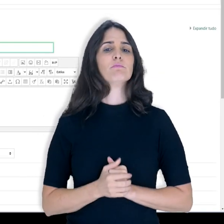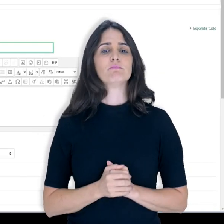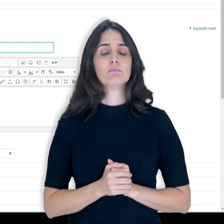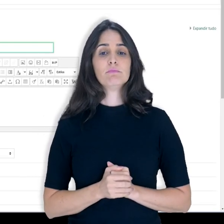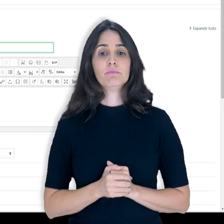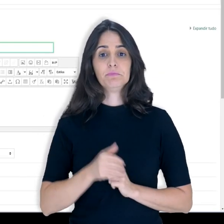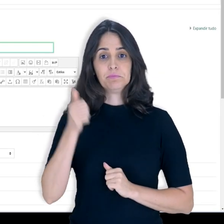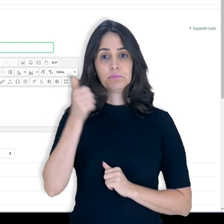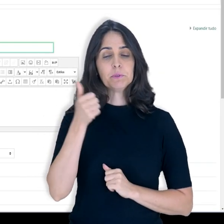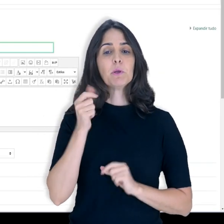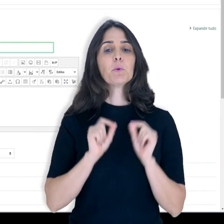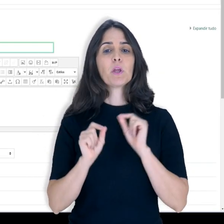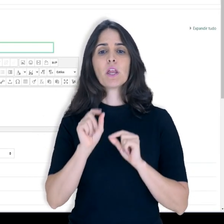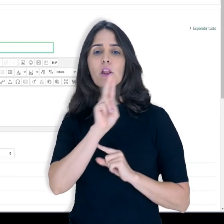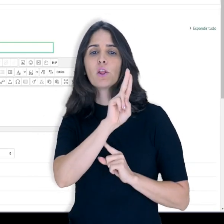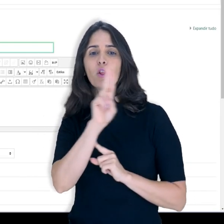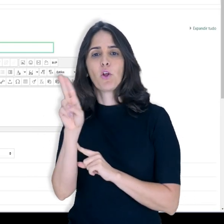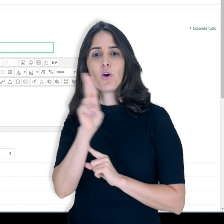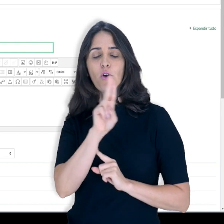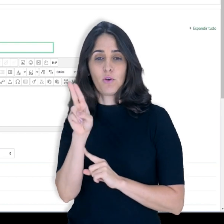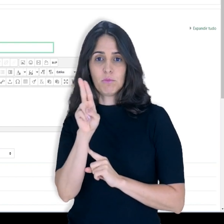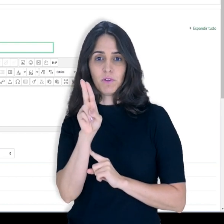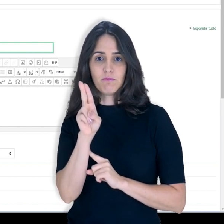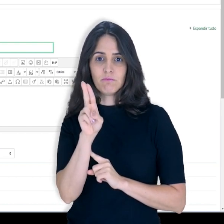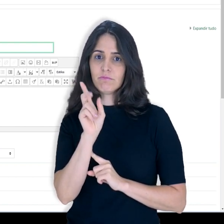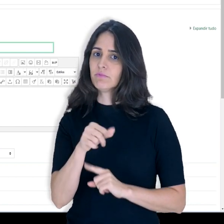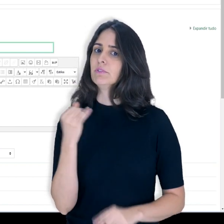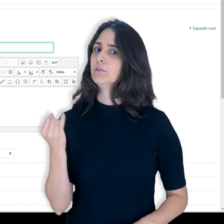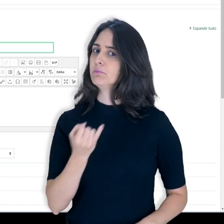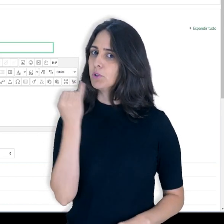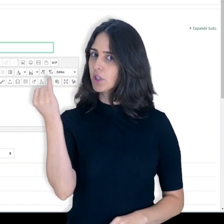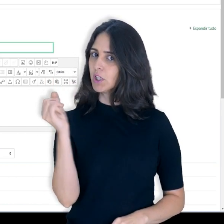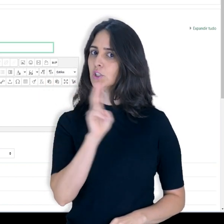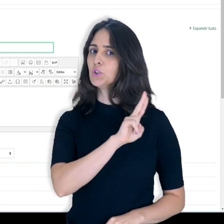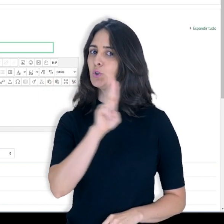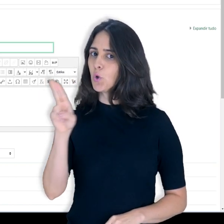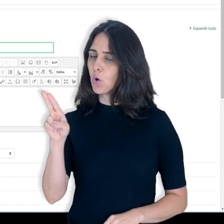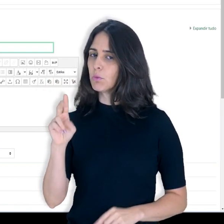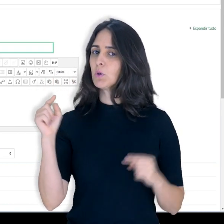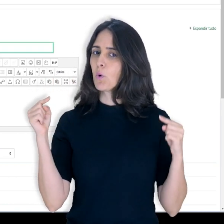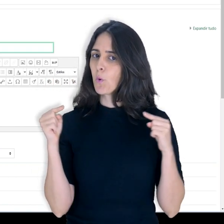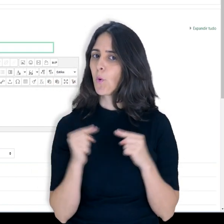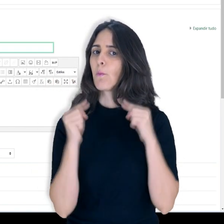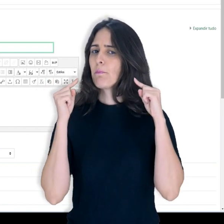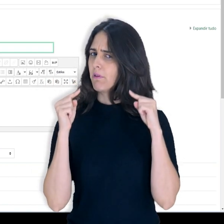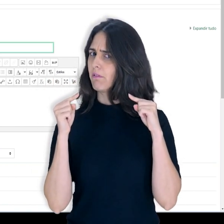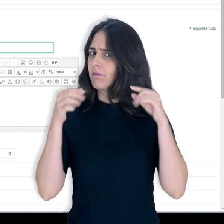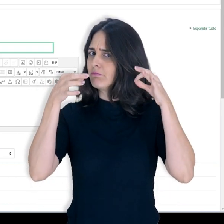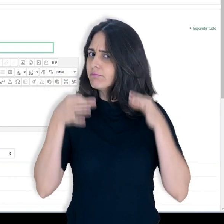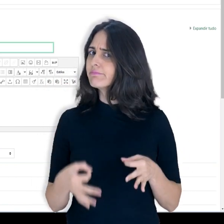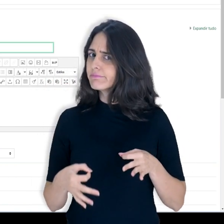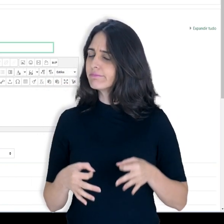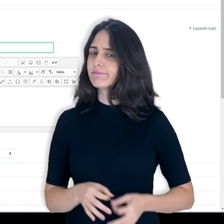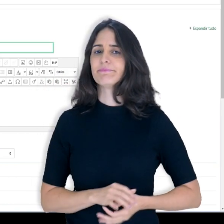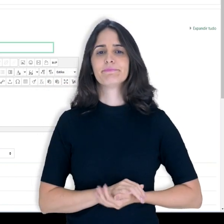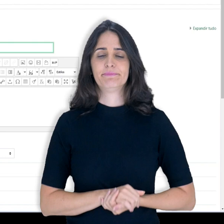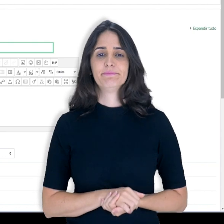Primeiramente é preciso colocar um nome para este fórum, então é importante que seja um nome significativo.